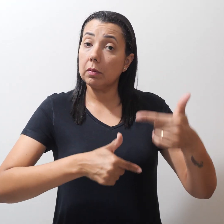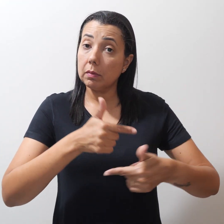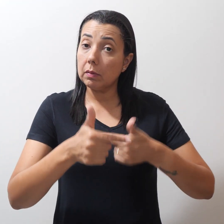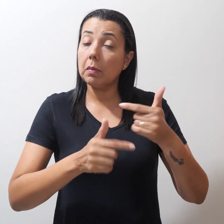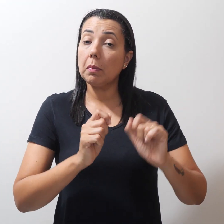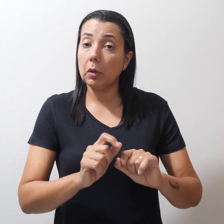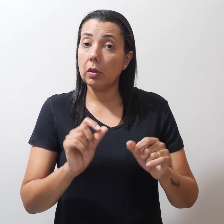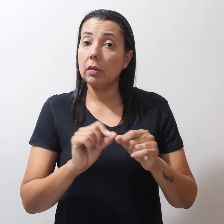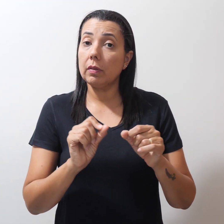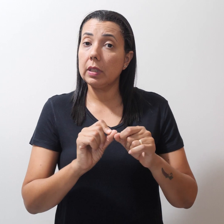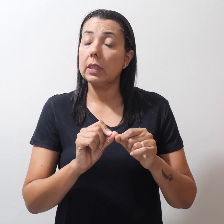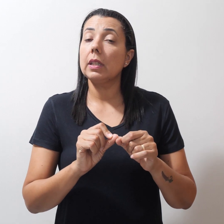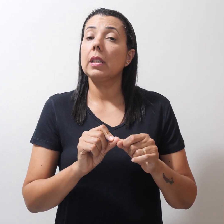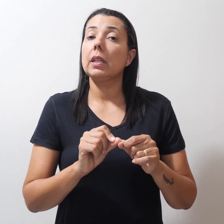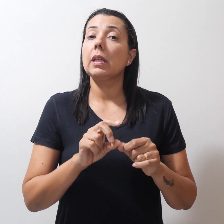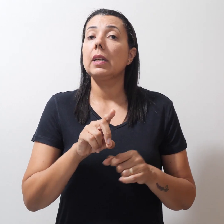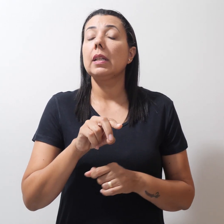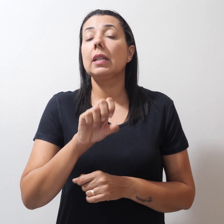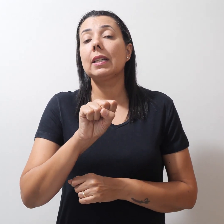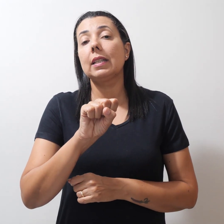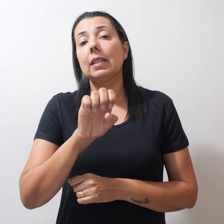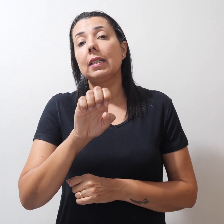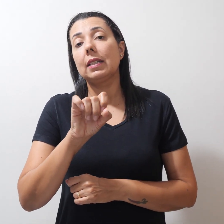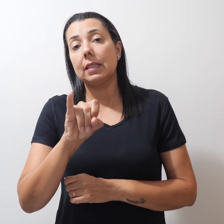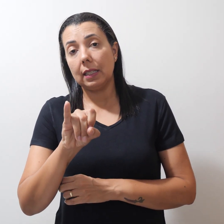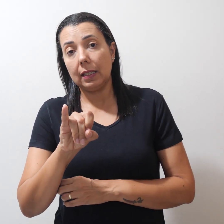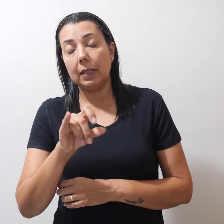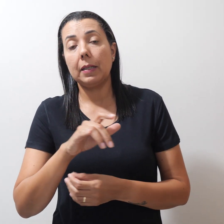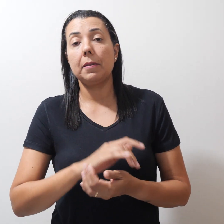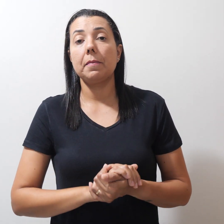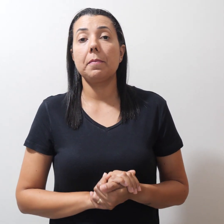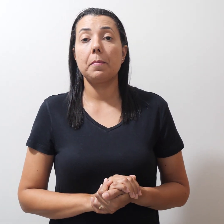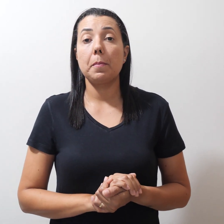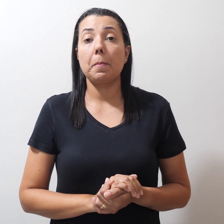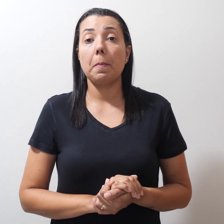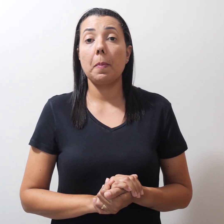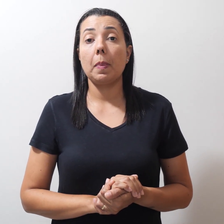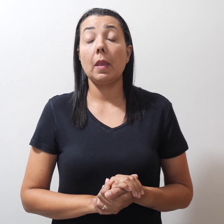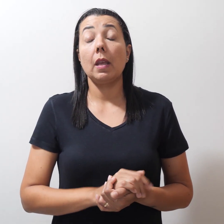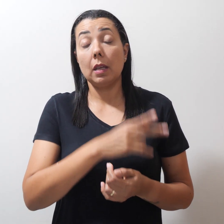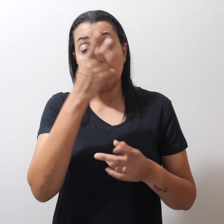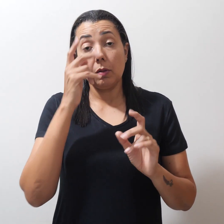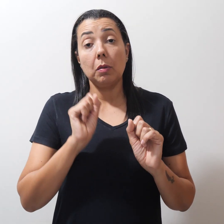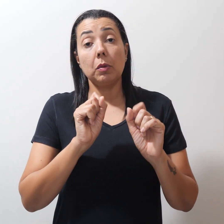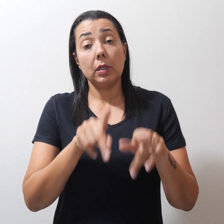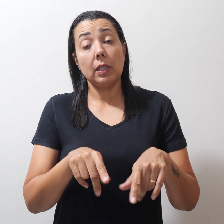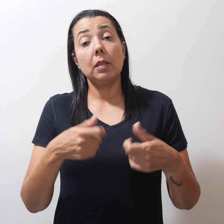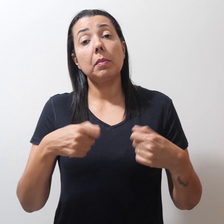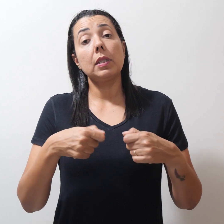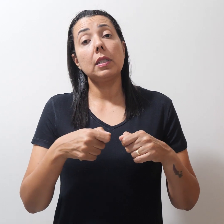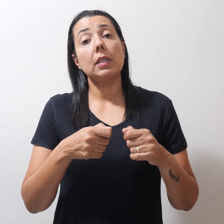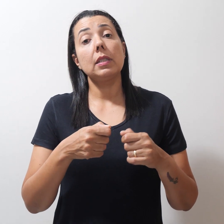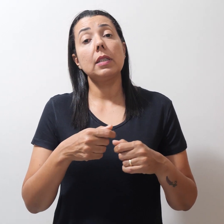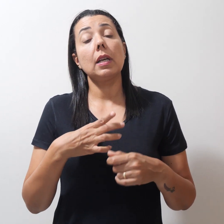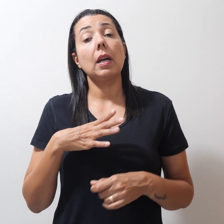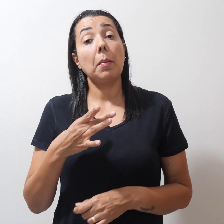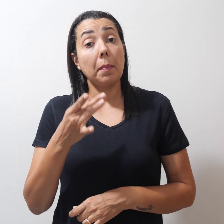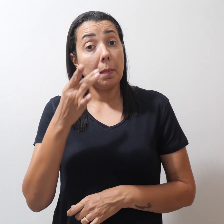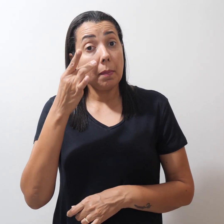fazê-lo via sistema eletrônico de informações e aposentados deverão comparecer à sede da